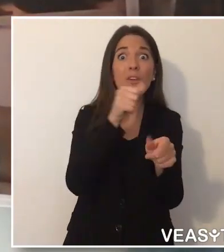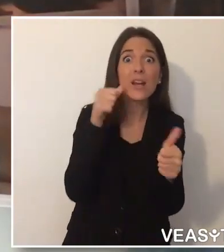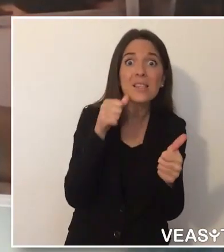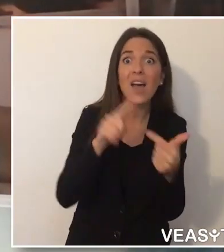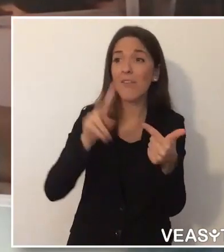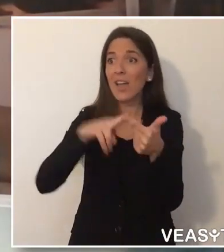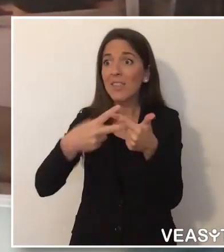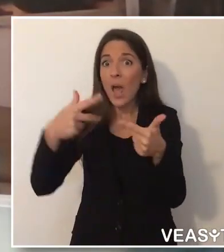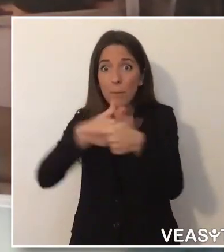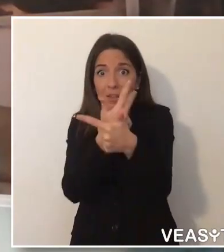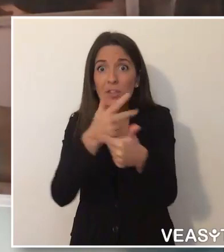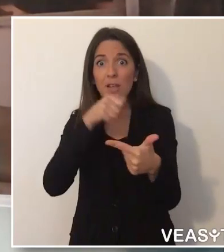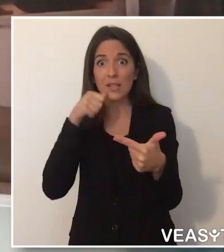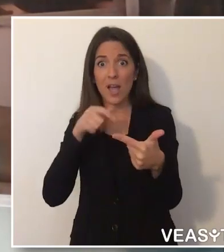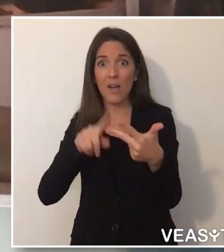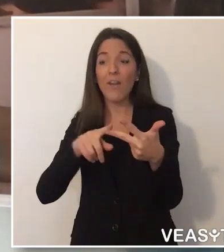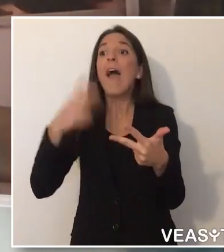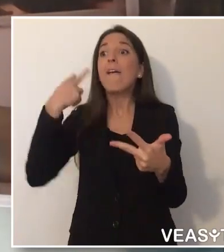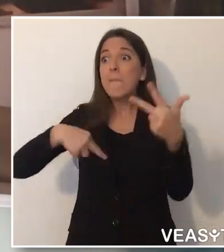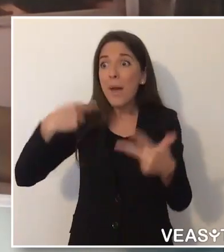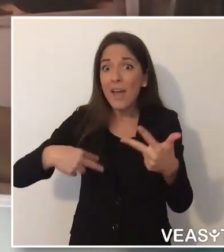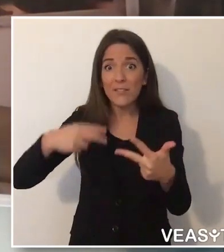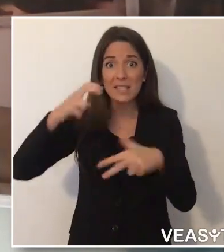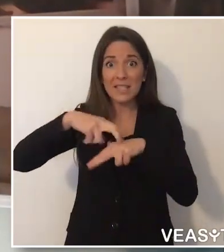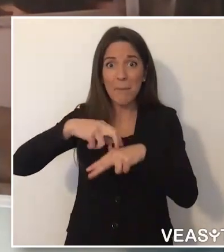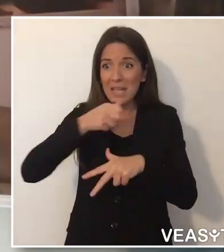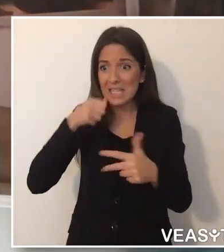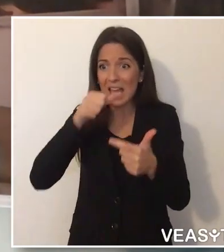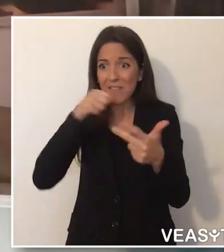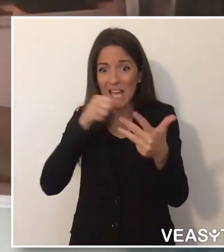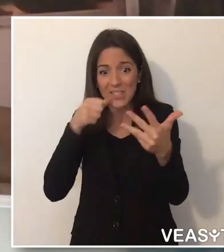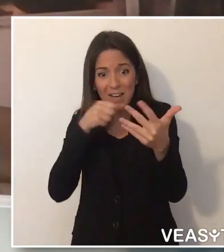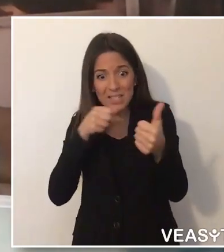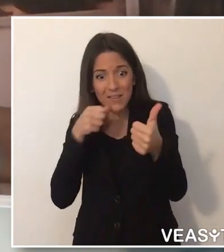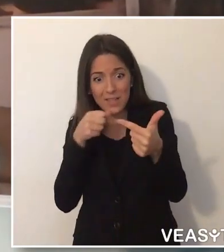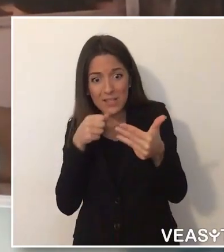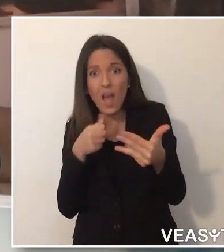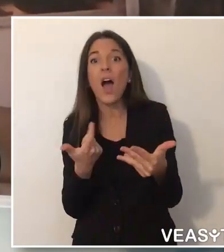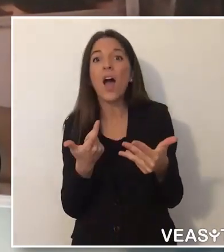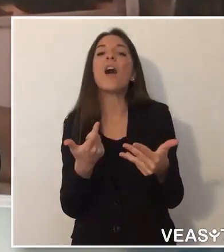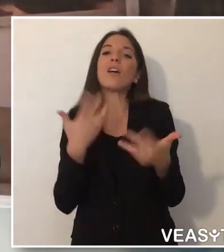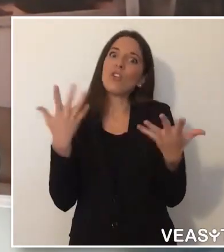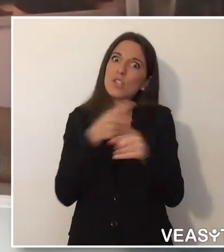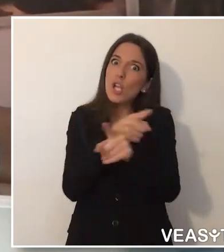molto altro. Infine, Visit e Pedius sono a disposizione della protezione civile,